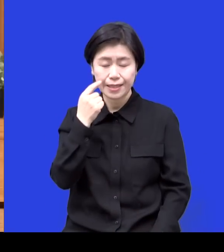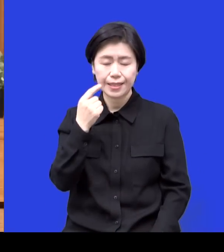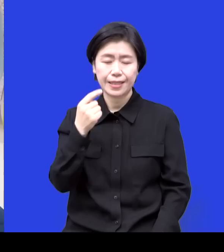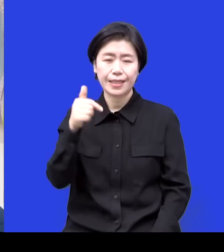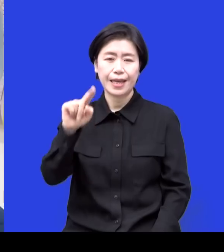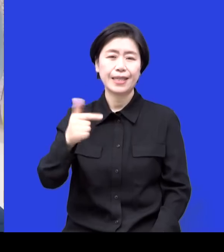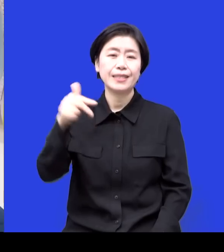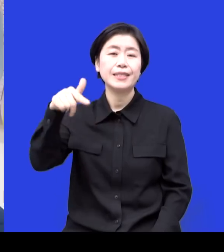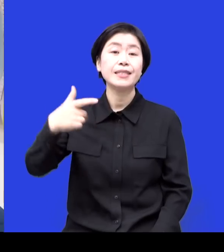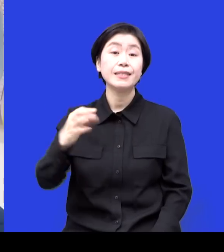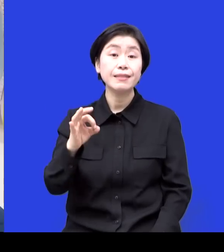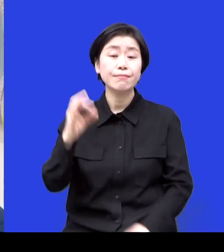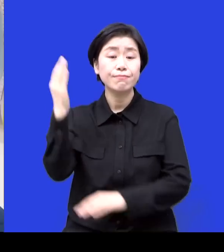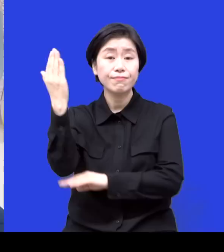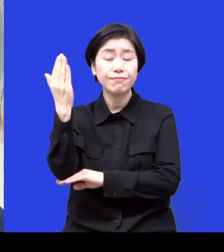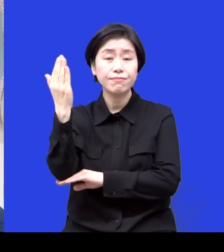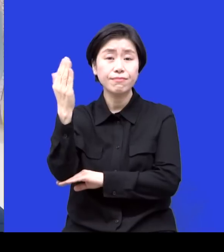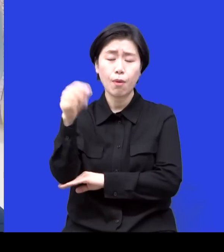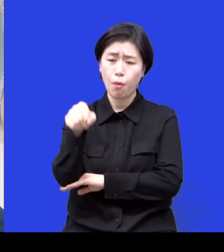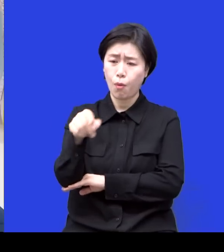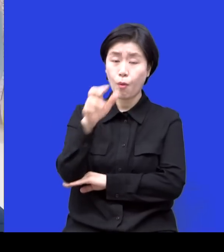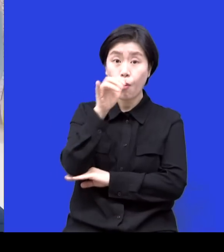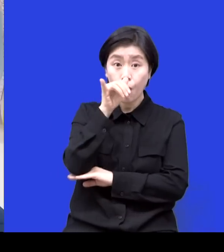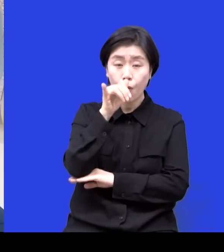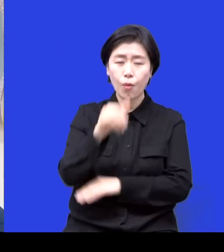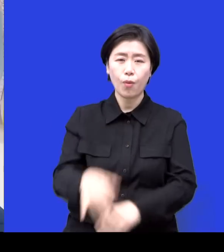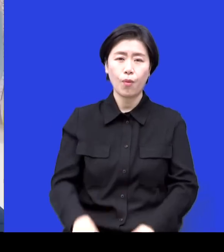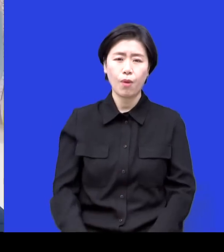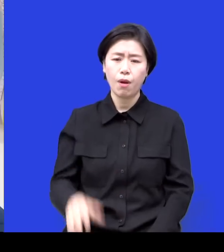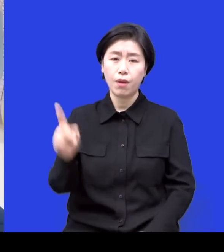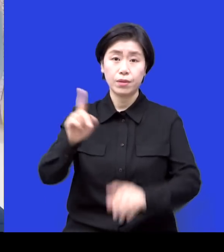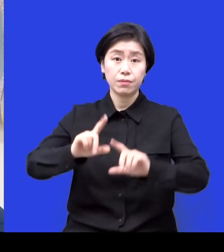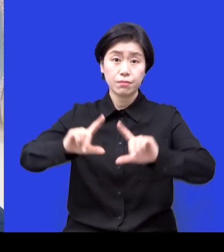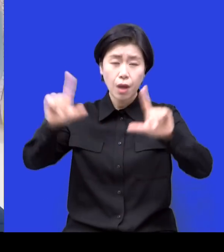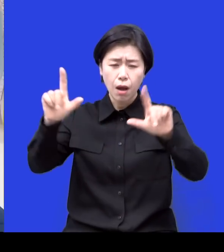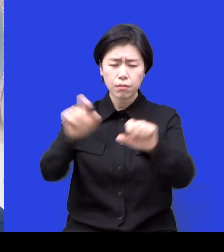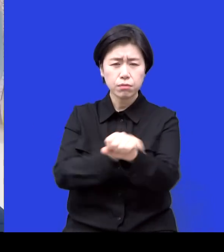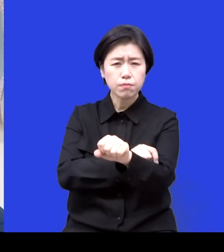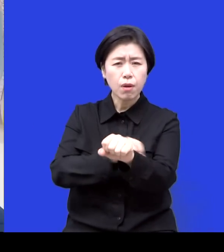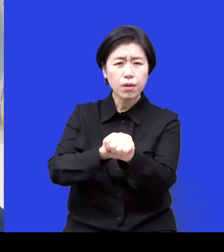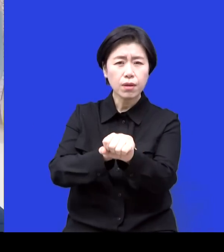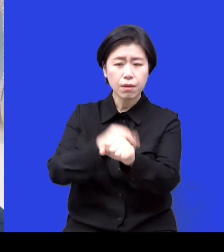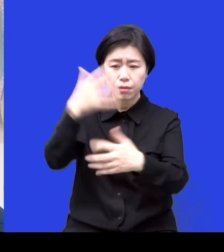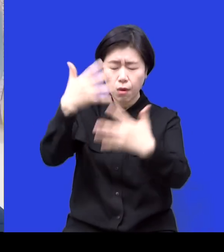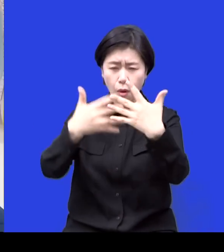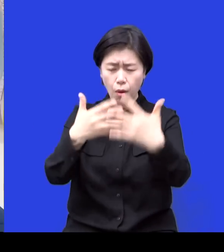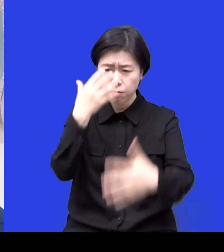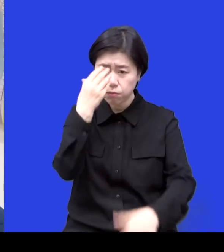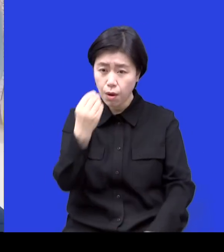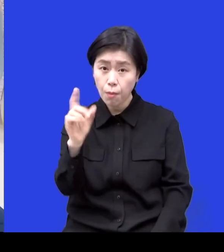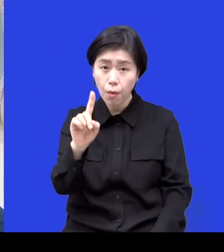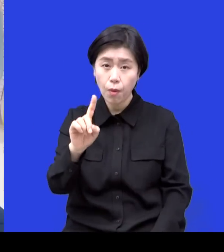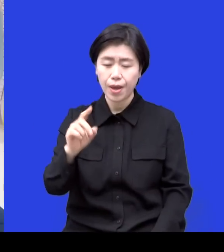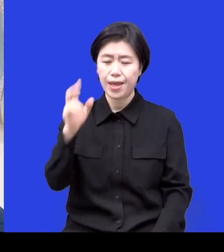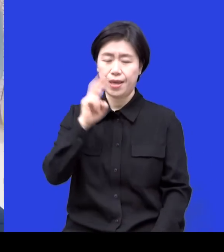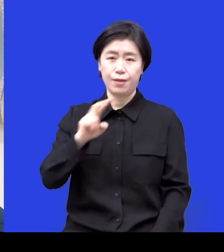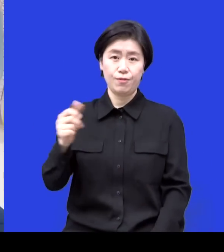알고 있는지 뭐가 맞았는지 그 가수 강윤성 씨 있으시잖아요 네 그분이 이제 말씀을 뭘 이렇게